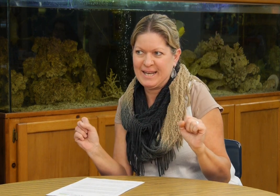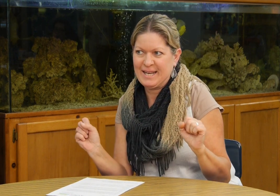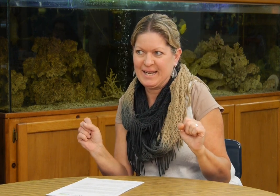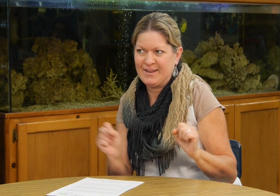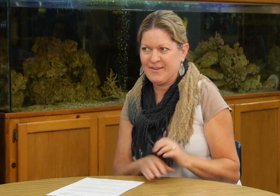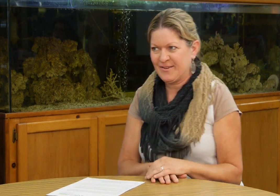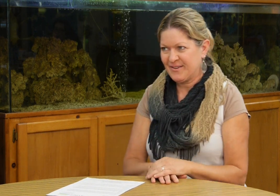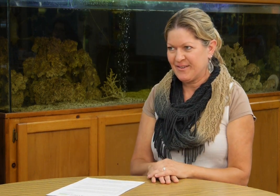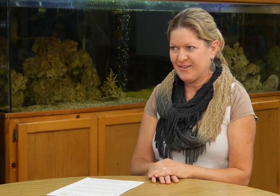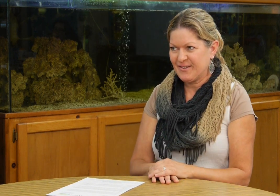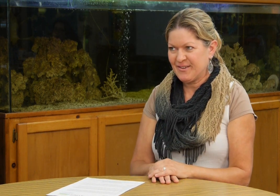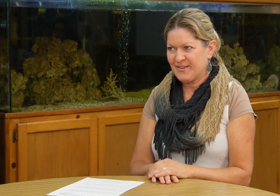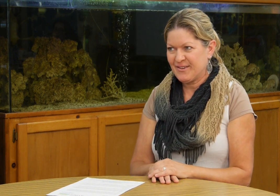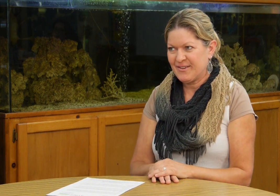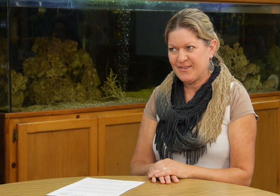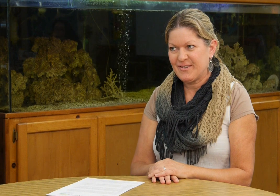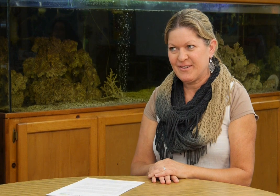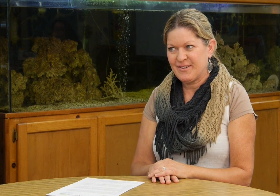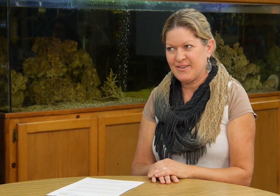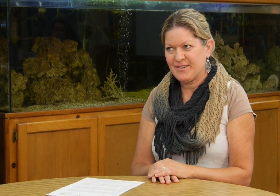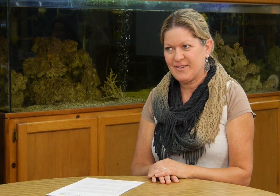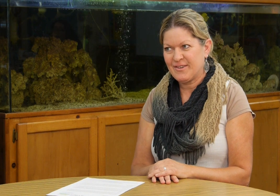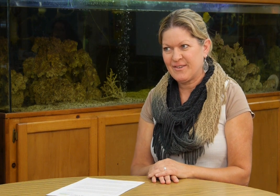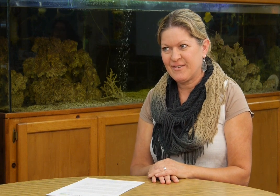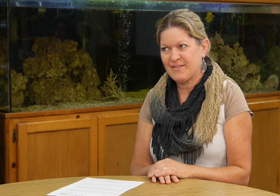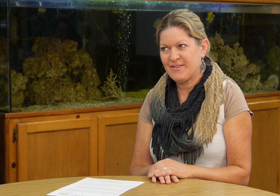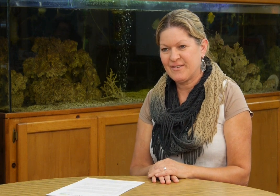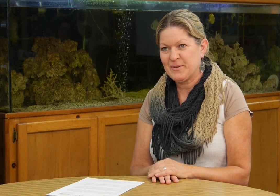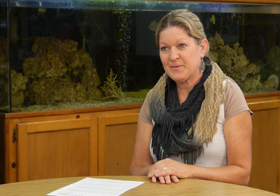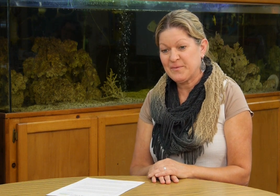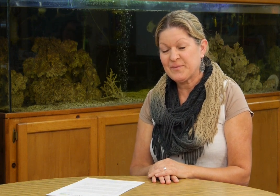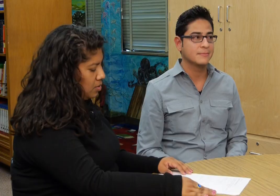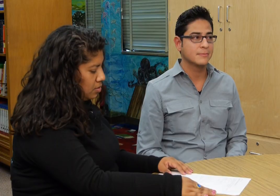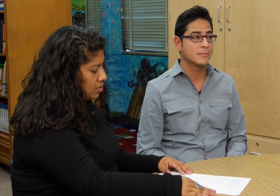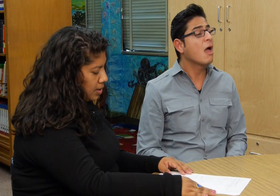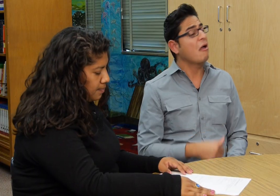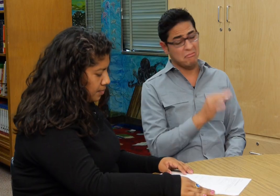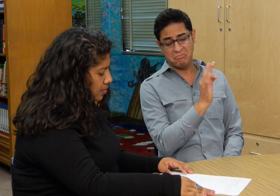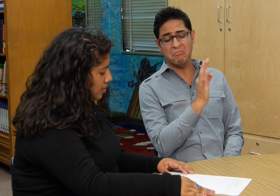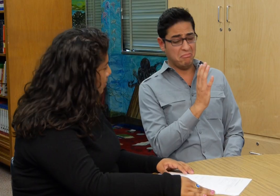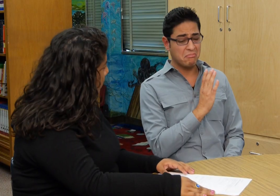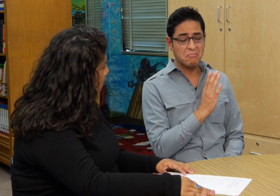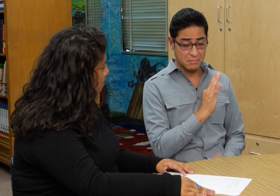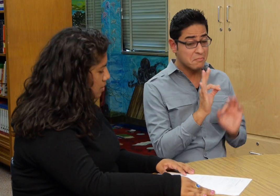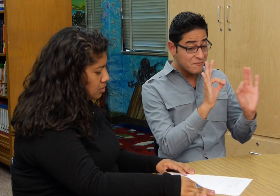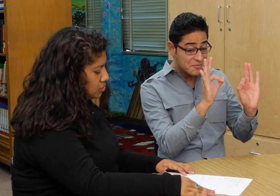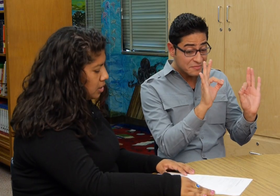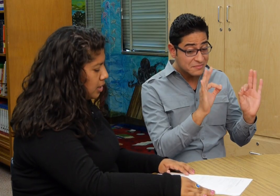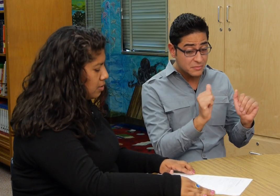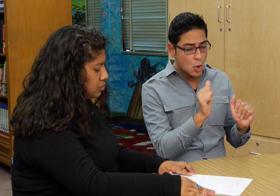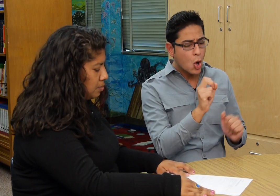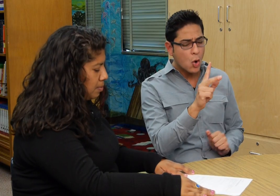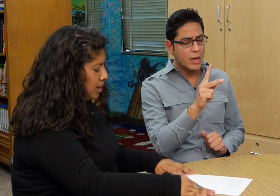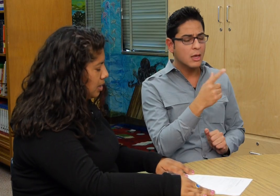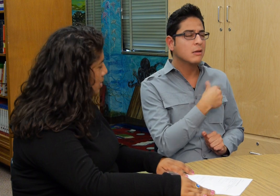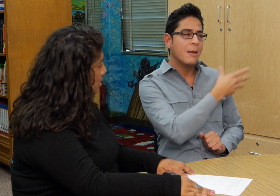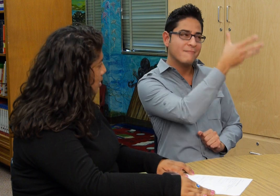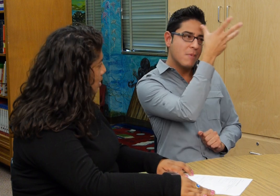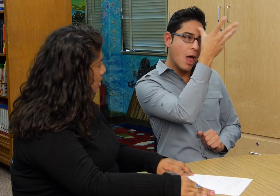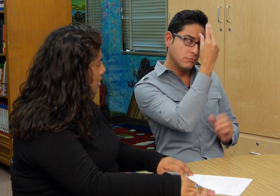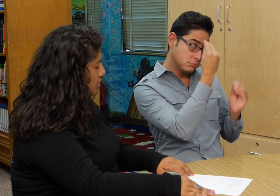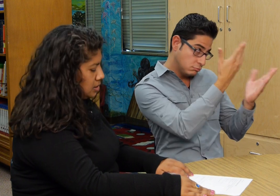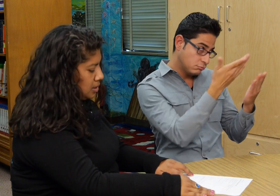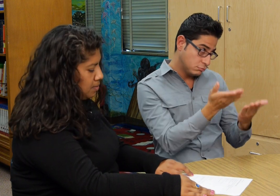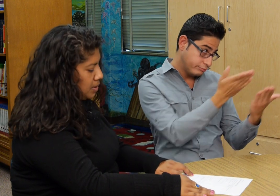provisto y la transportación es gratuita que en realidad sería para sus gastos personales ok ok entonces yo le digo a su papá